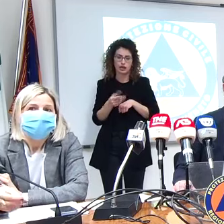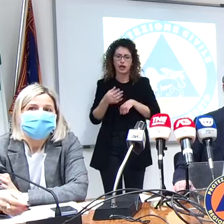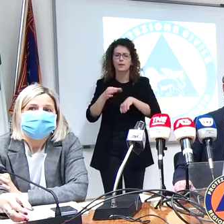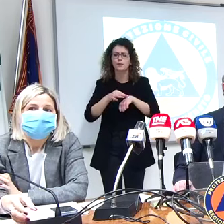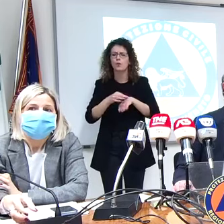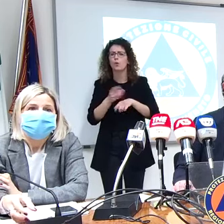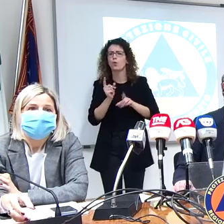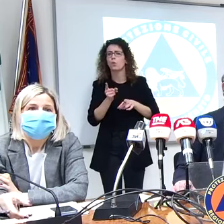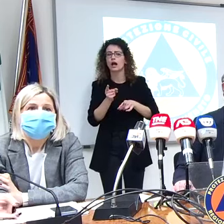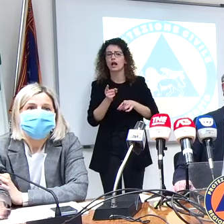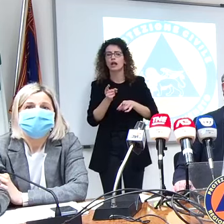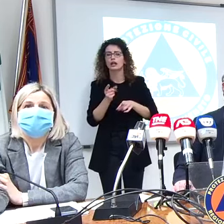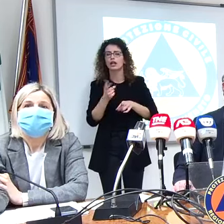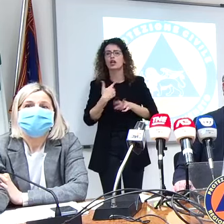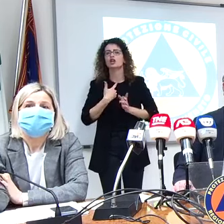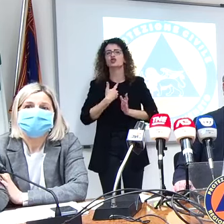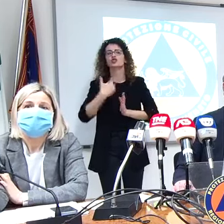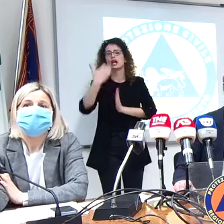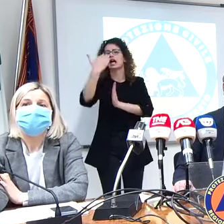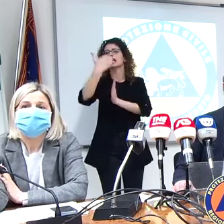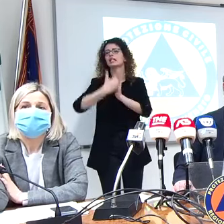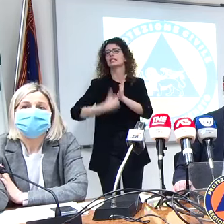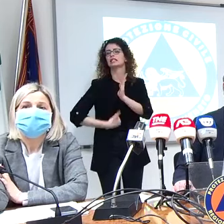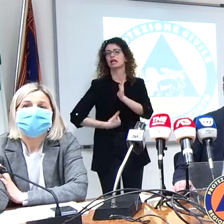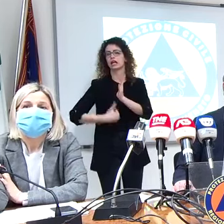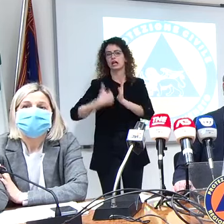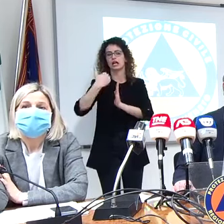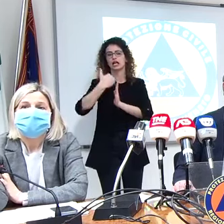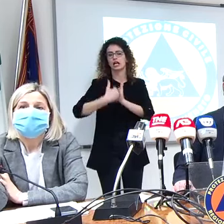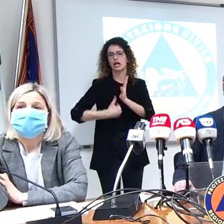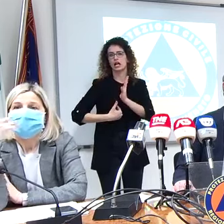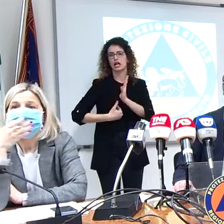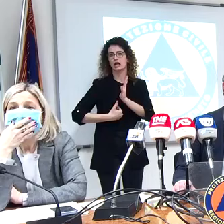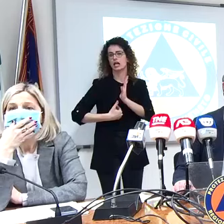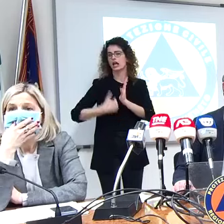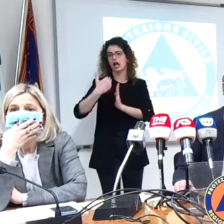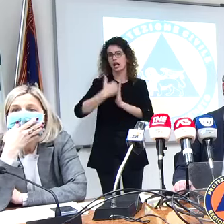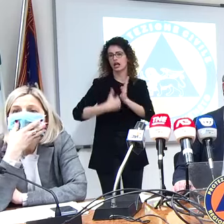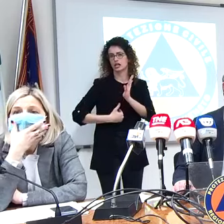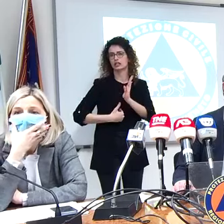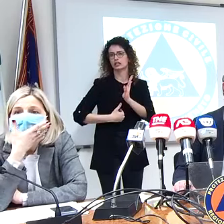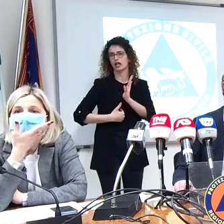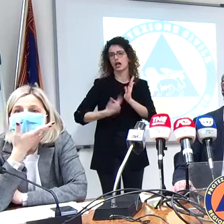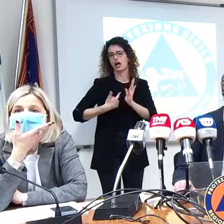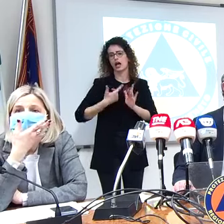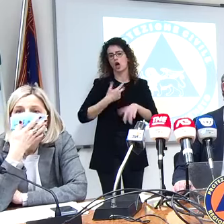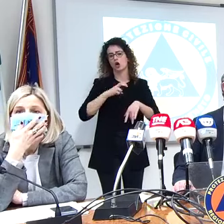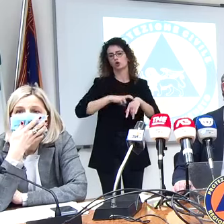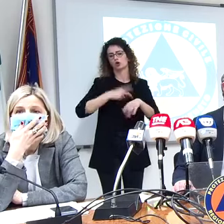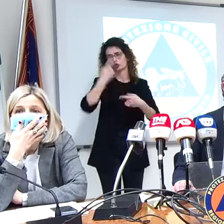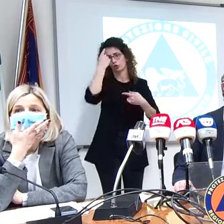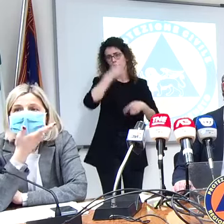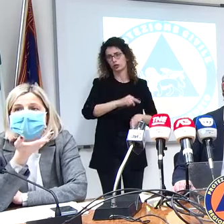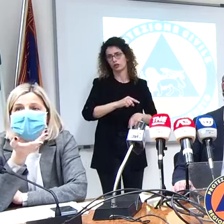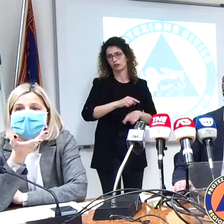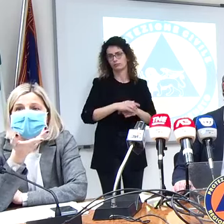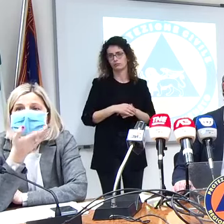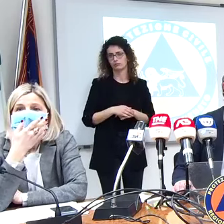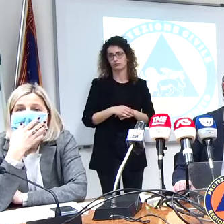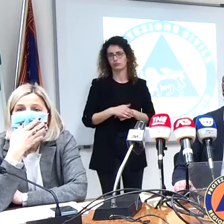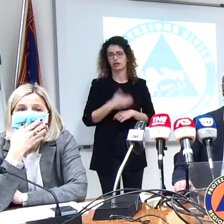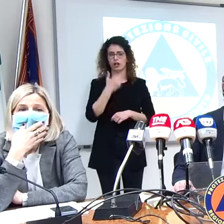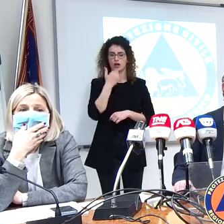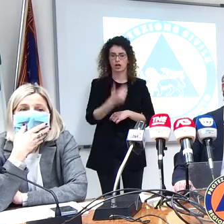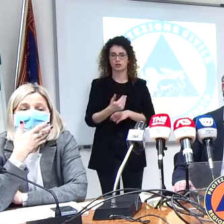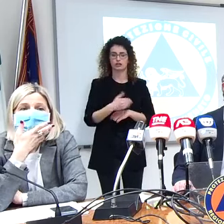spiegare meglio... C tutta una lista nell'anamnesi. Nell'anamnesi c'è la lista, la fa il medico. La fa il medico, grazie.